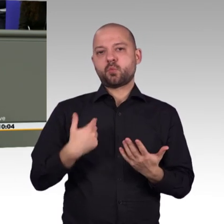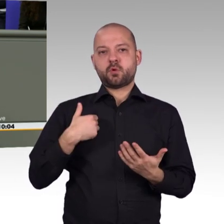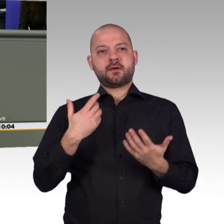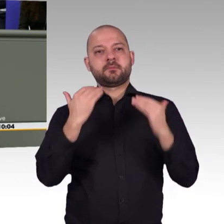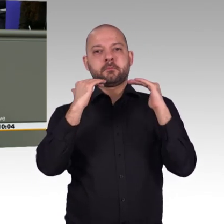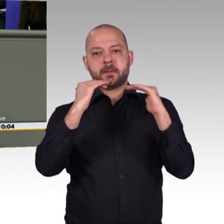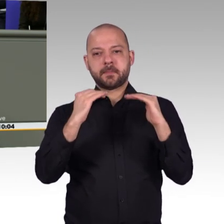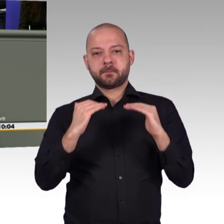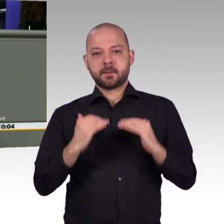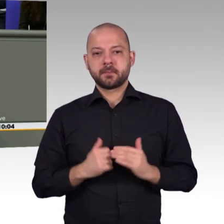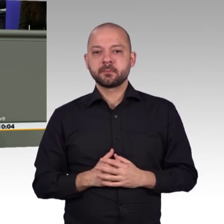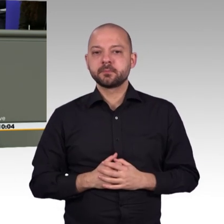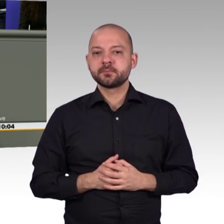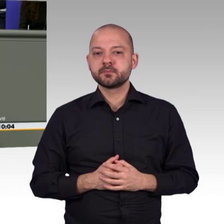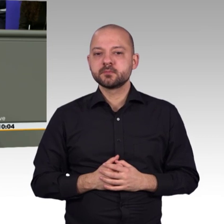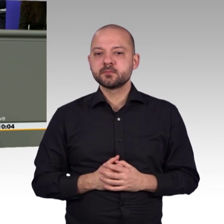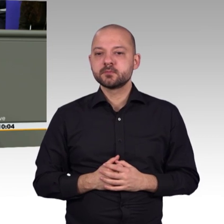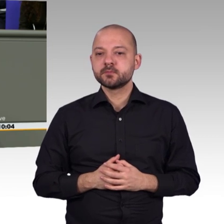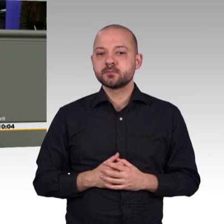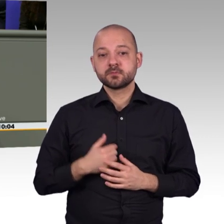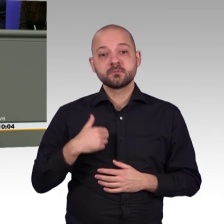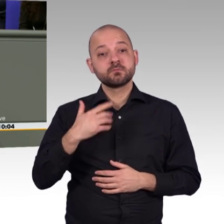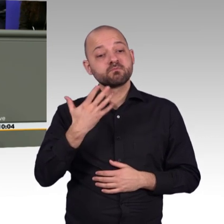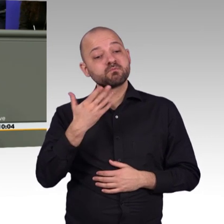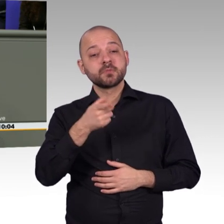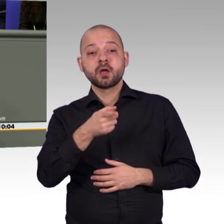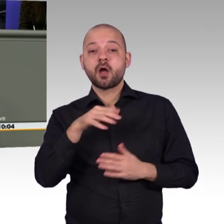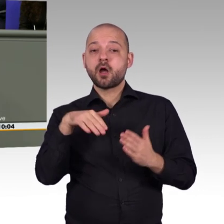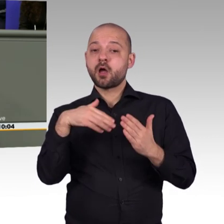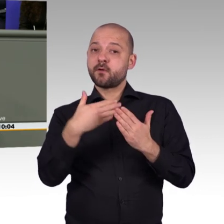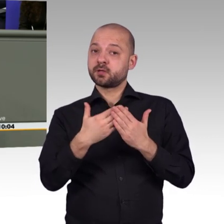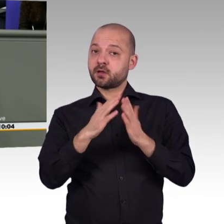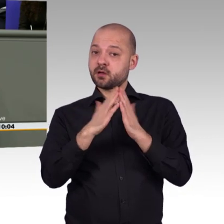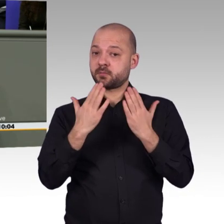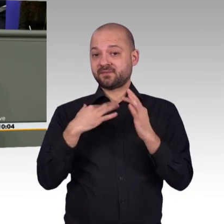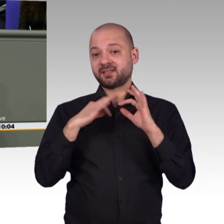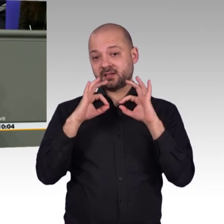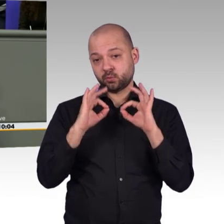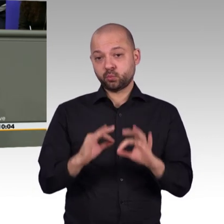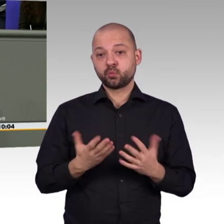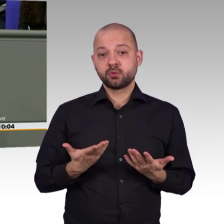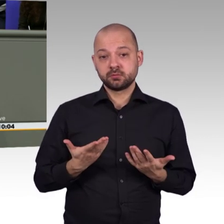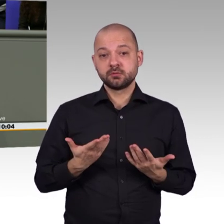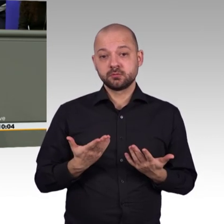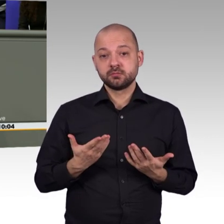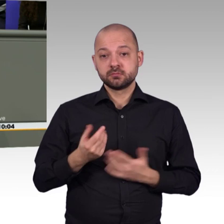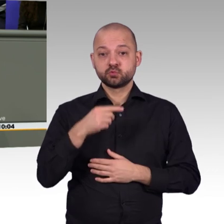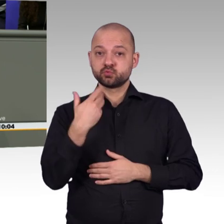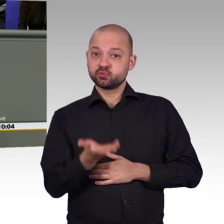auch in dieser Legislatur, ob ein Relaunch des Breitbandförderprogramms, ob die Mittel für die Gameförderung, ob die konkreten Maßnahmen für